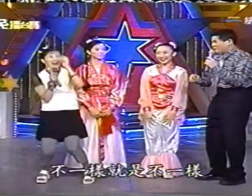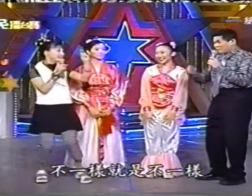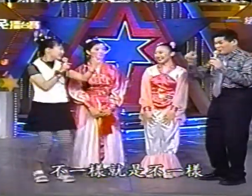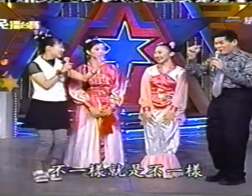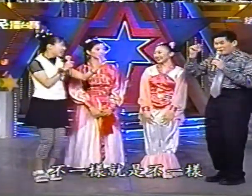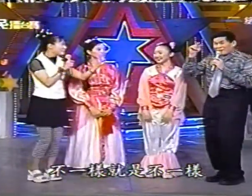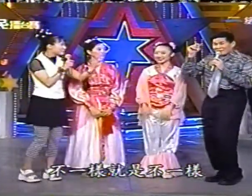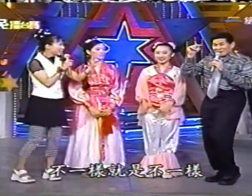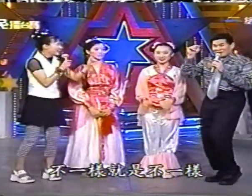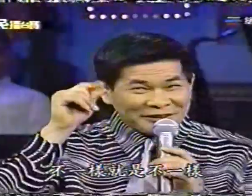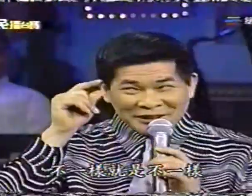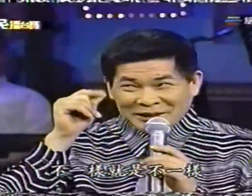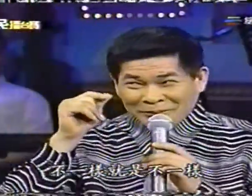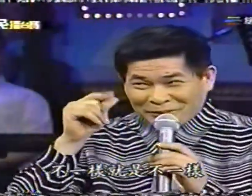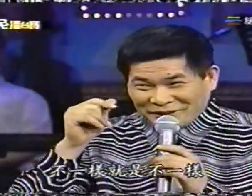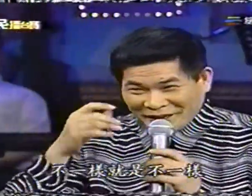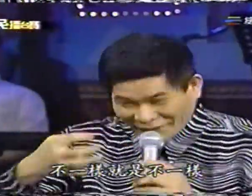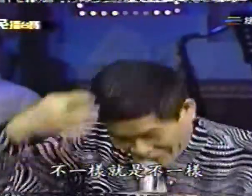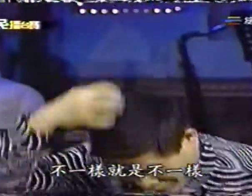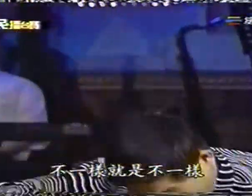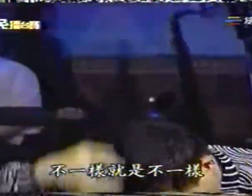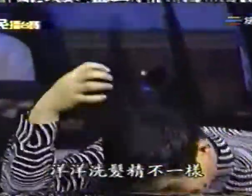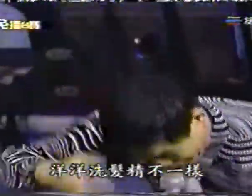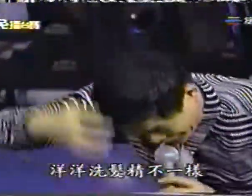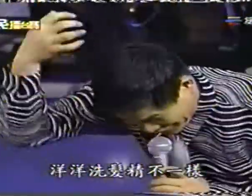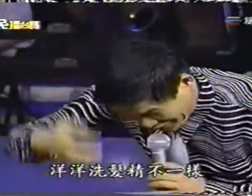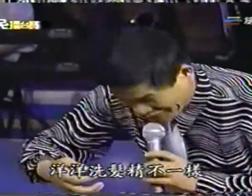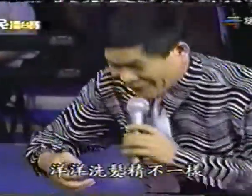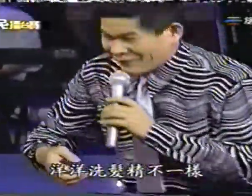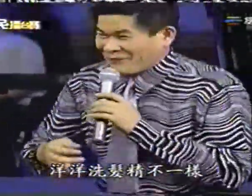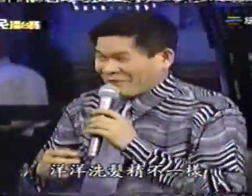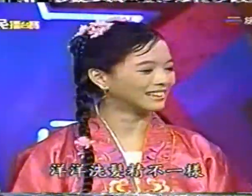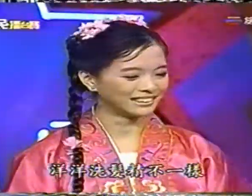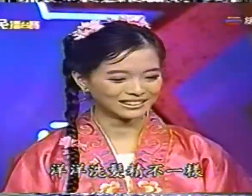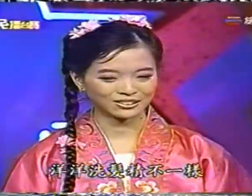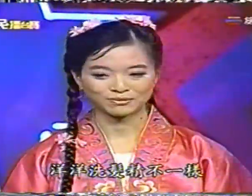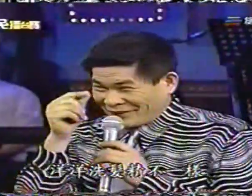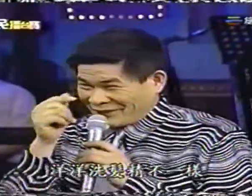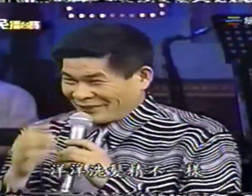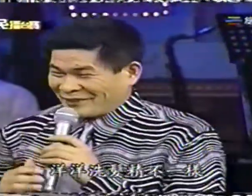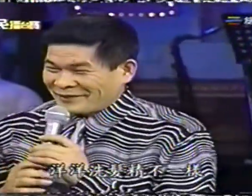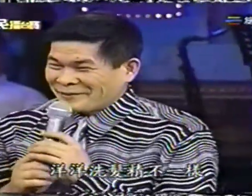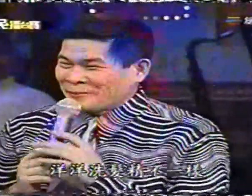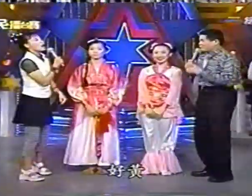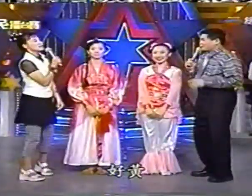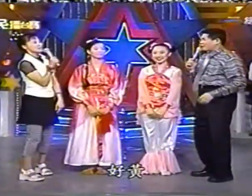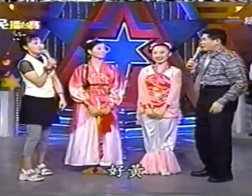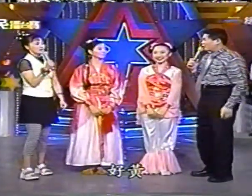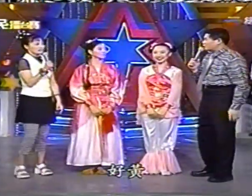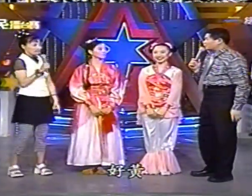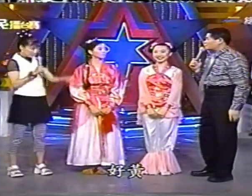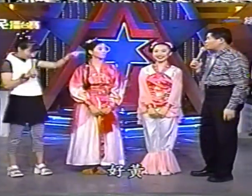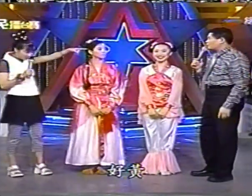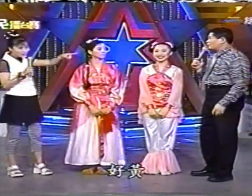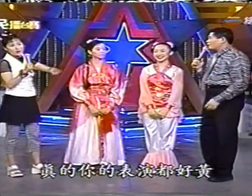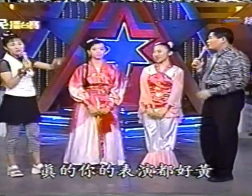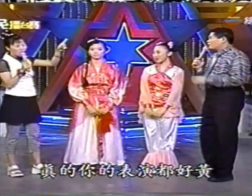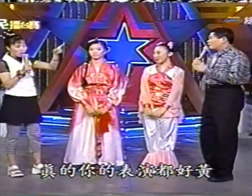不一样不一不一样痒痒痒是吧不一样好黄喔真的你表演都好